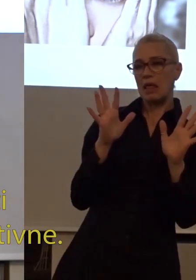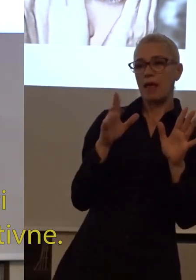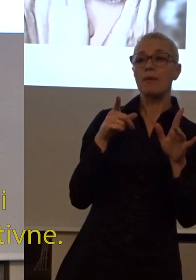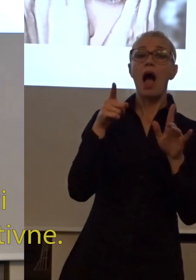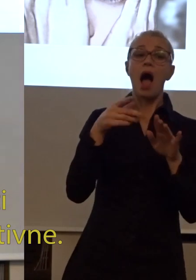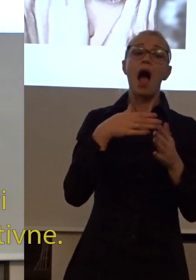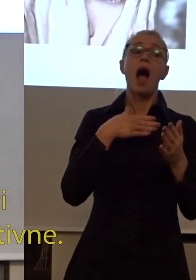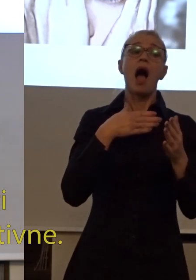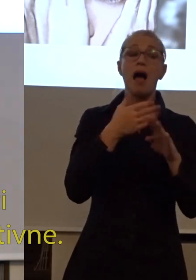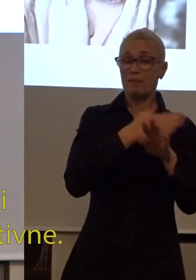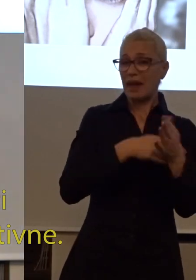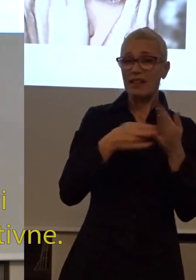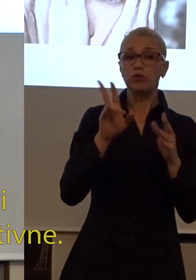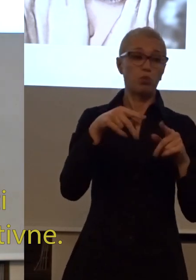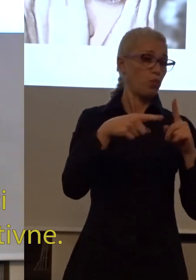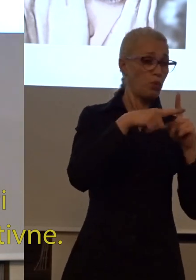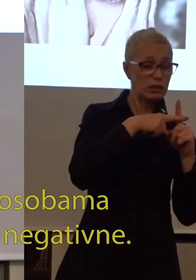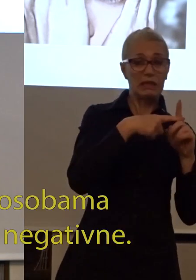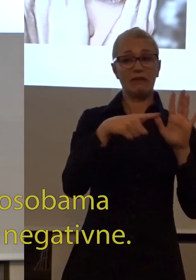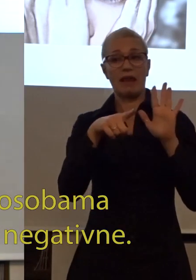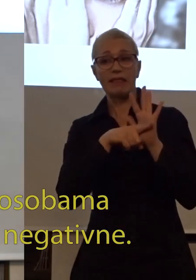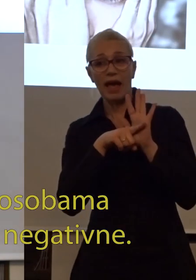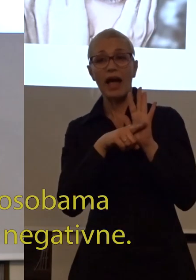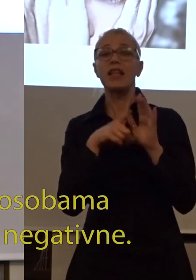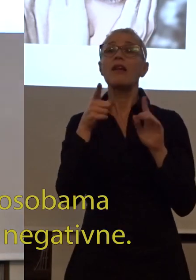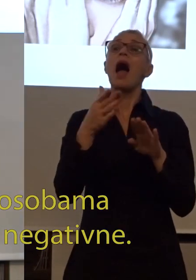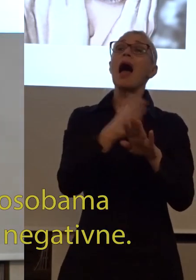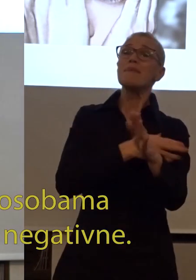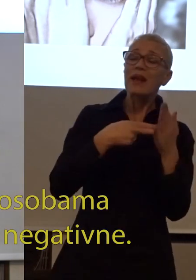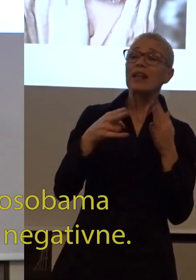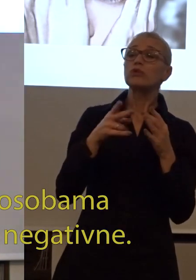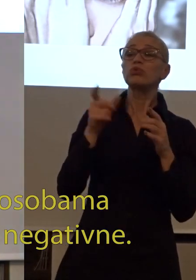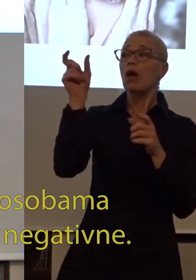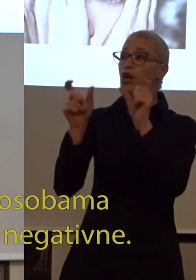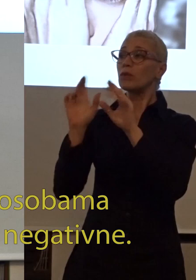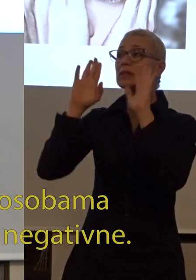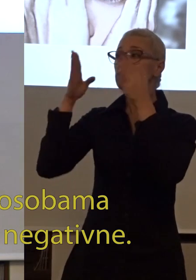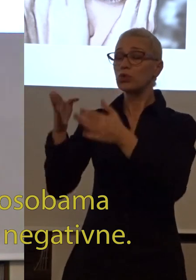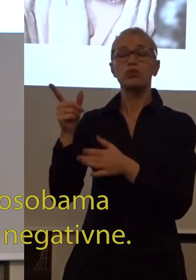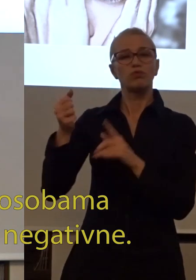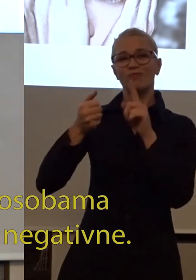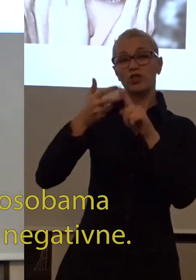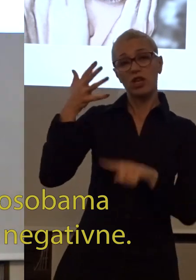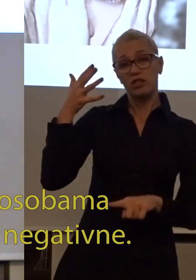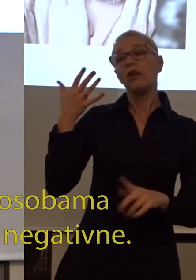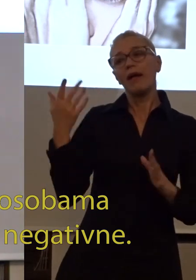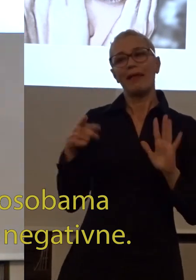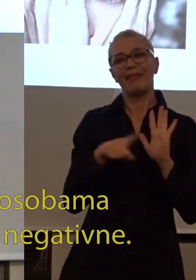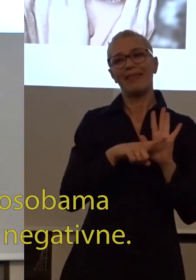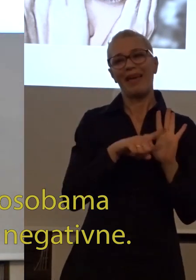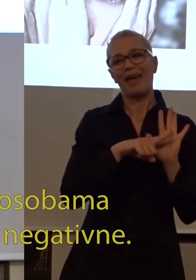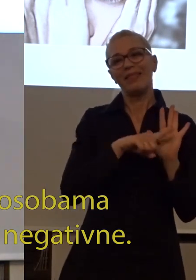mogu deliti na pozitivnih i negativnih, a predrasude o osobama sa autizmom su vrlo često